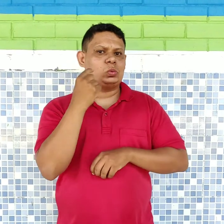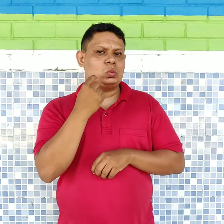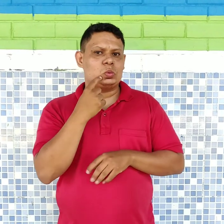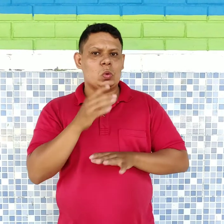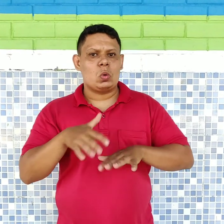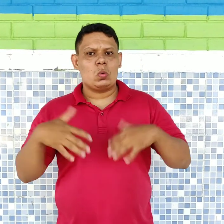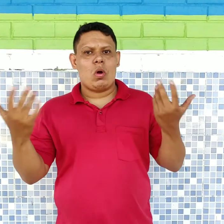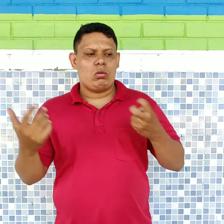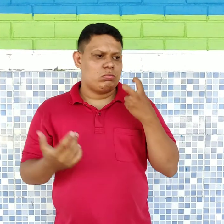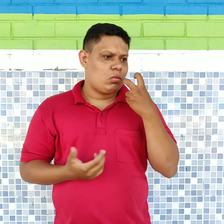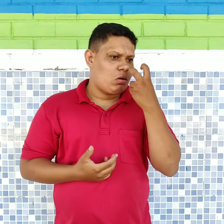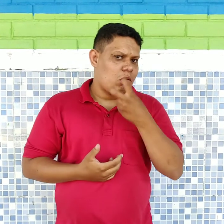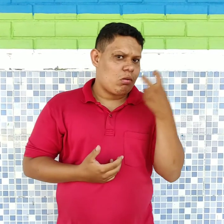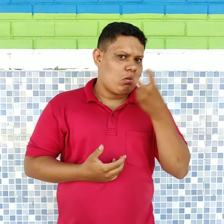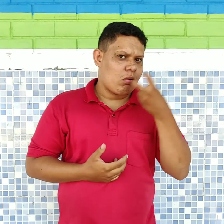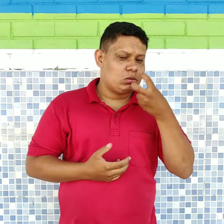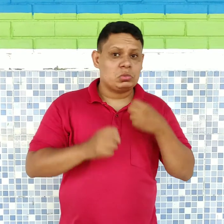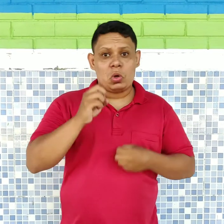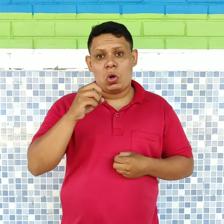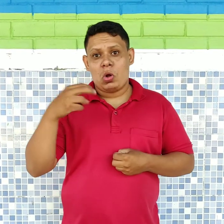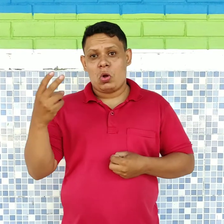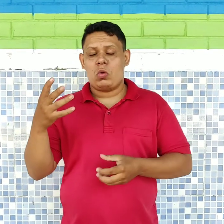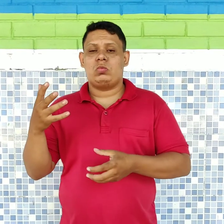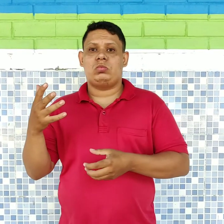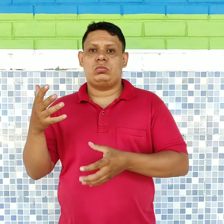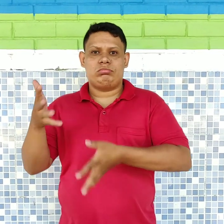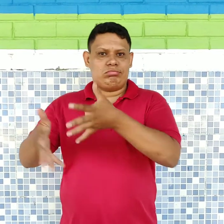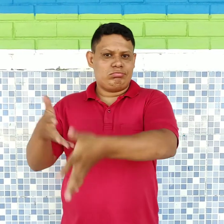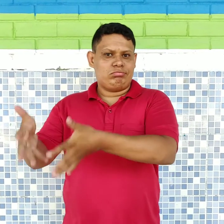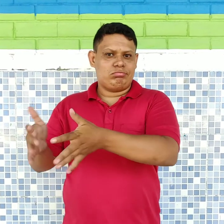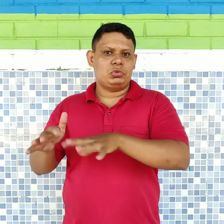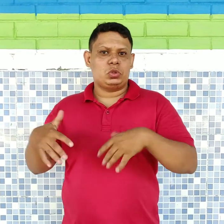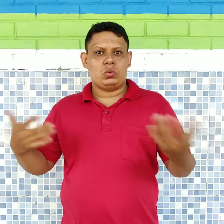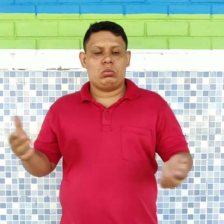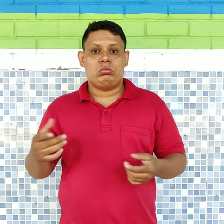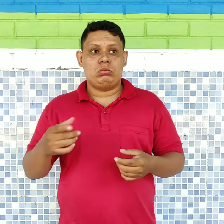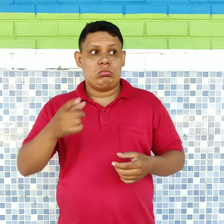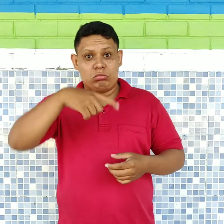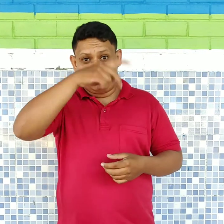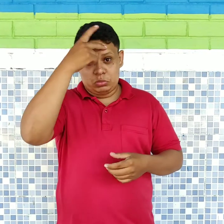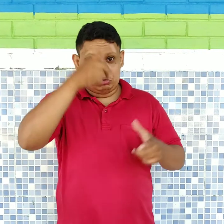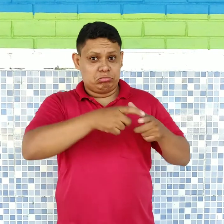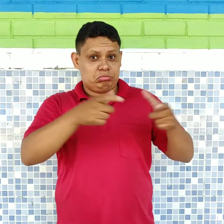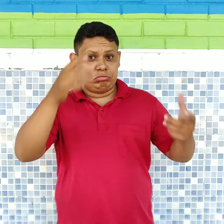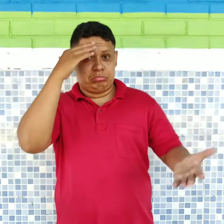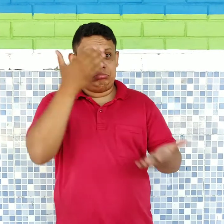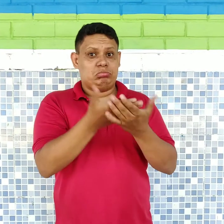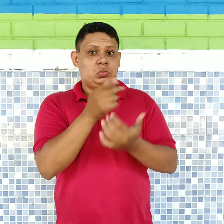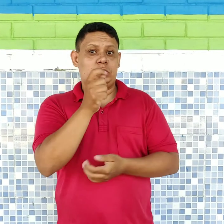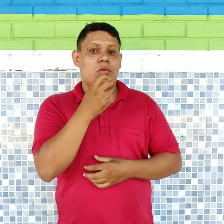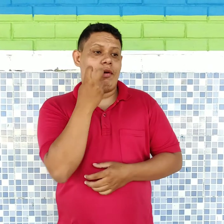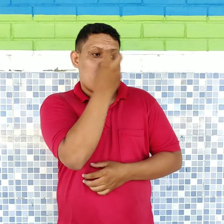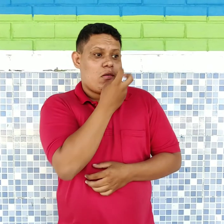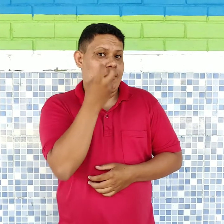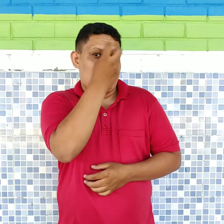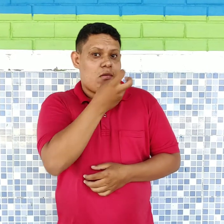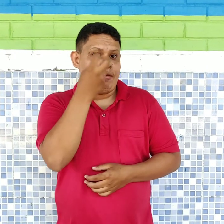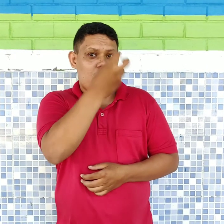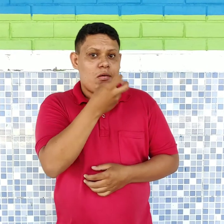estratégia de educação de surdos. Se era o método oral, a oralização ou o uso da língua de sinais. Mas, a maioria